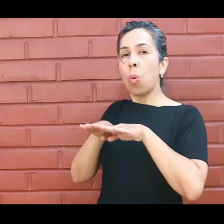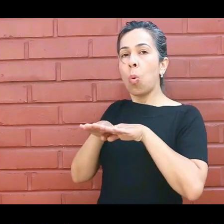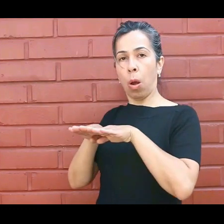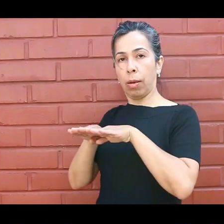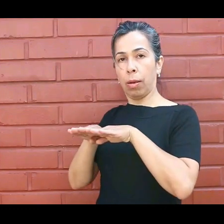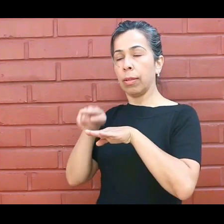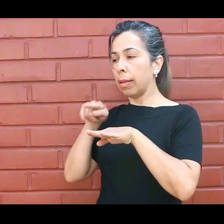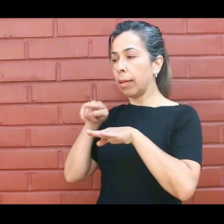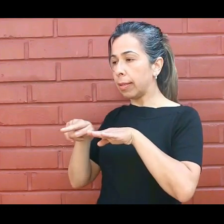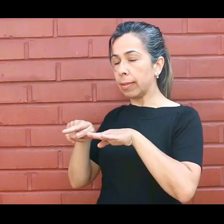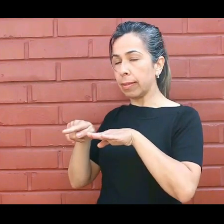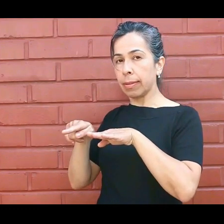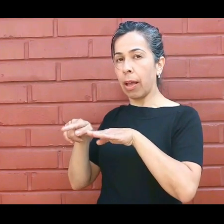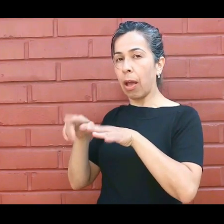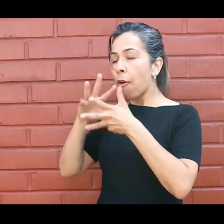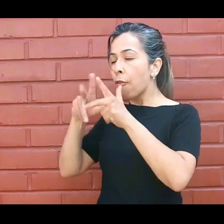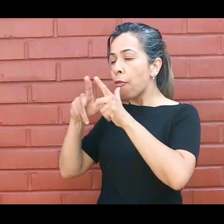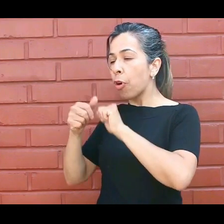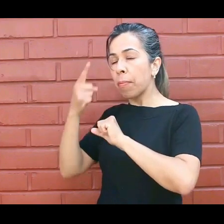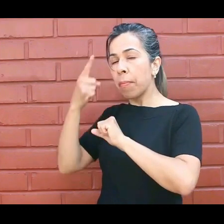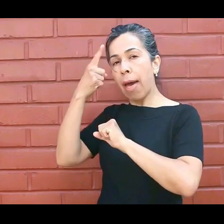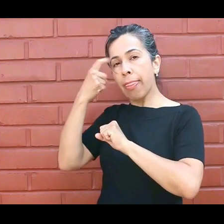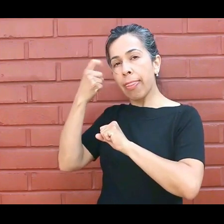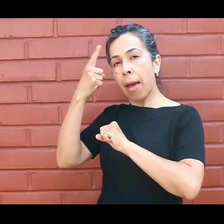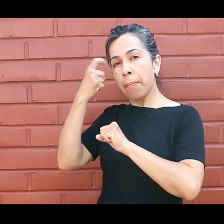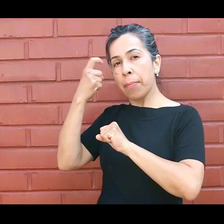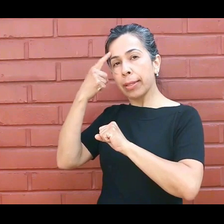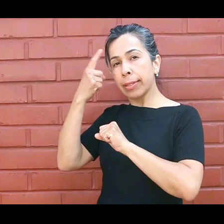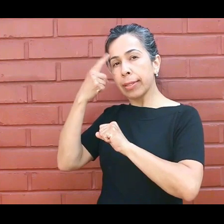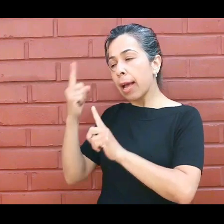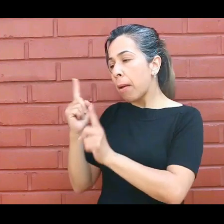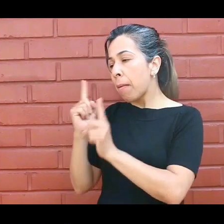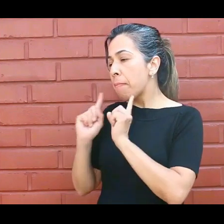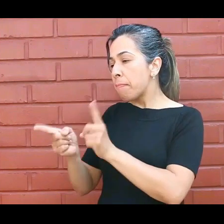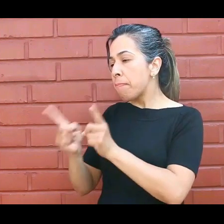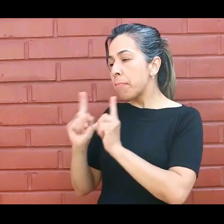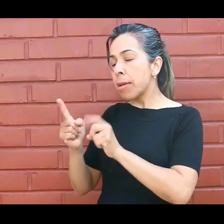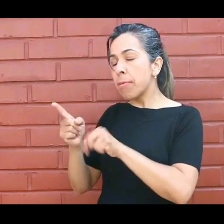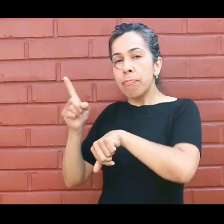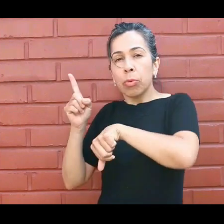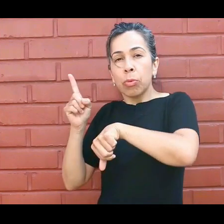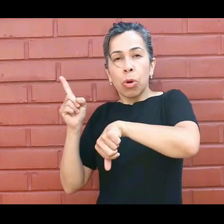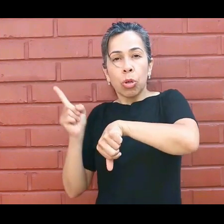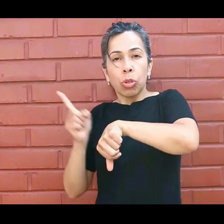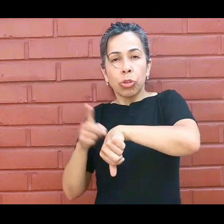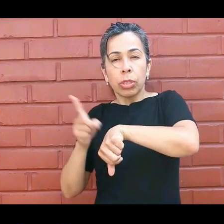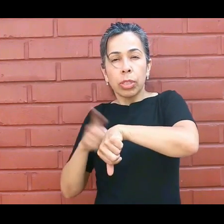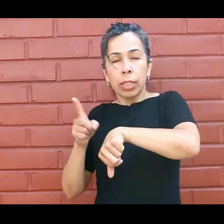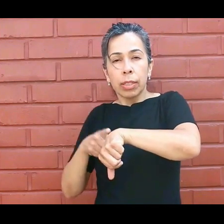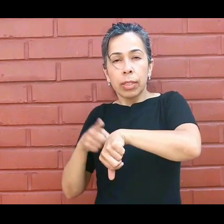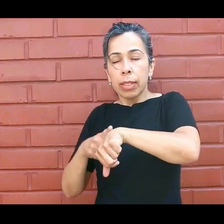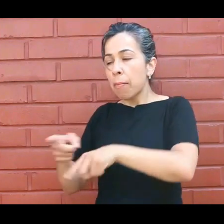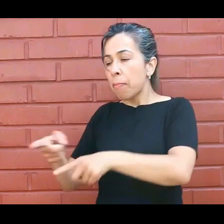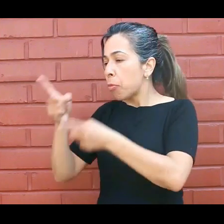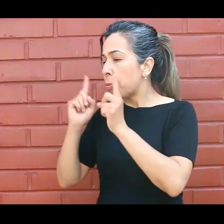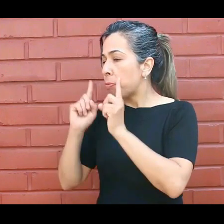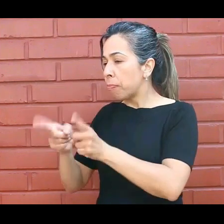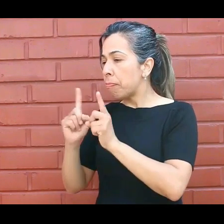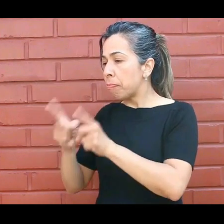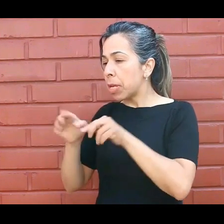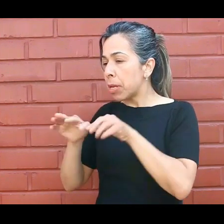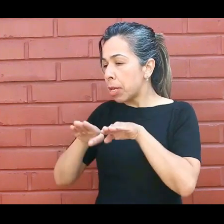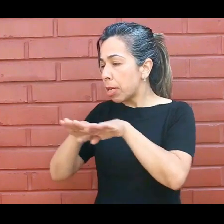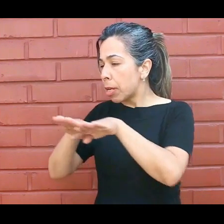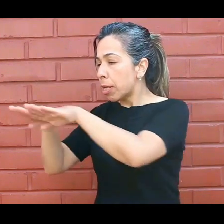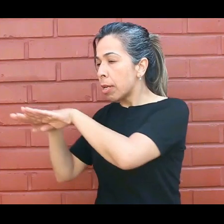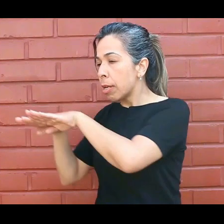que se asienta en el mandato de la homogeneidad, de la homogeneización,